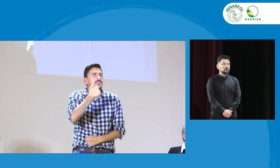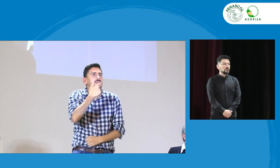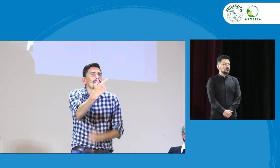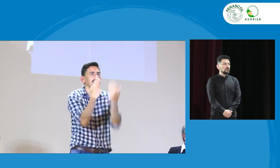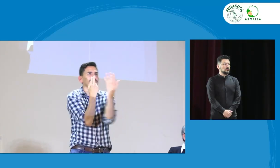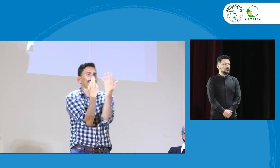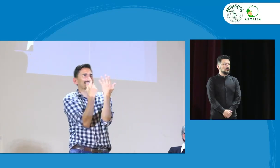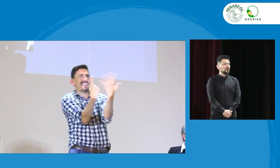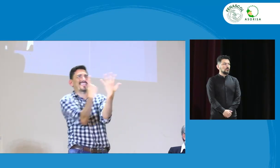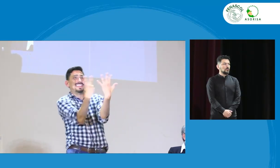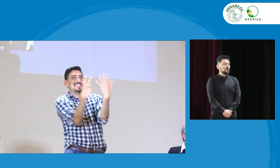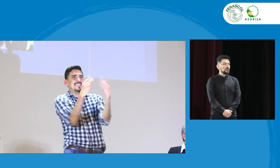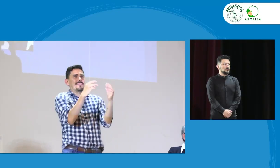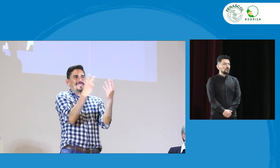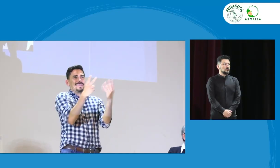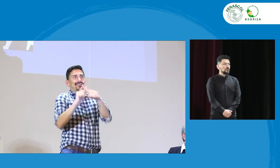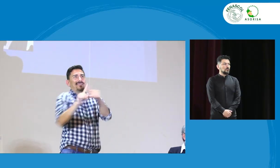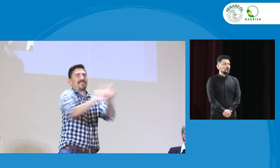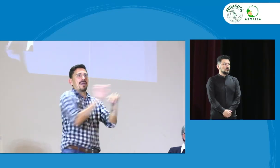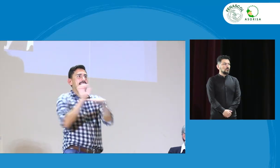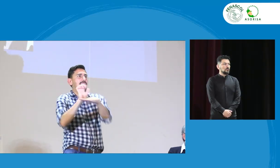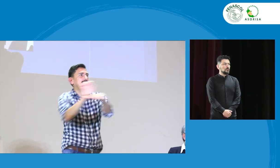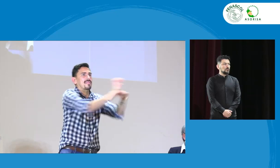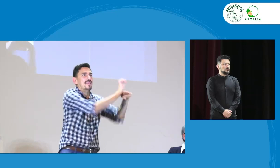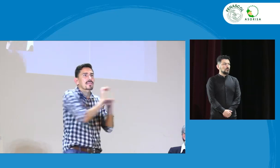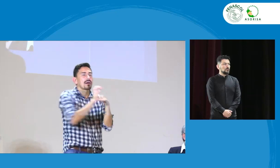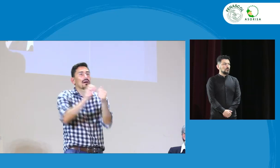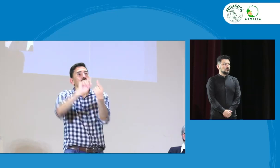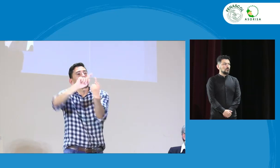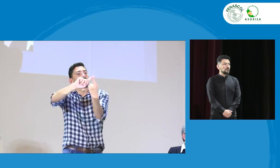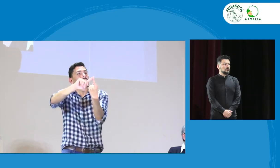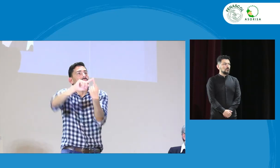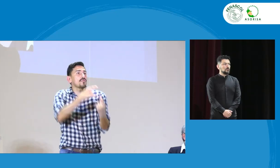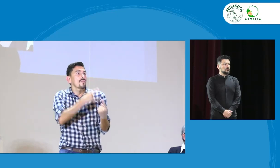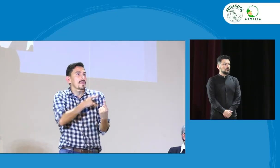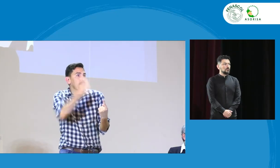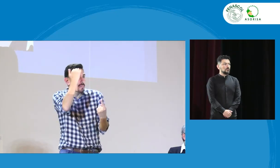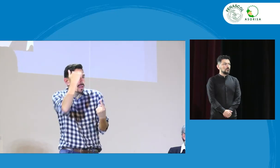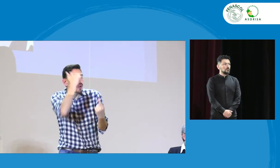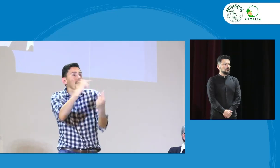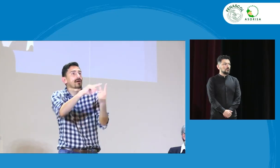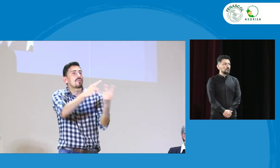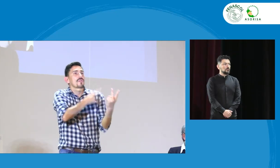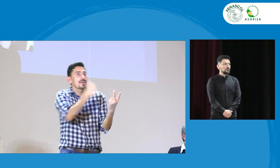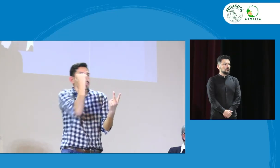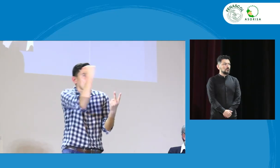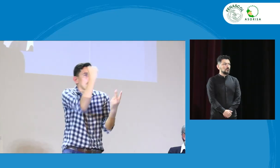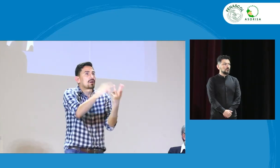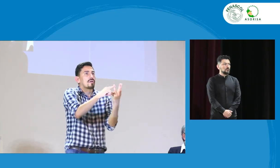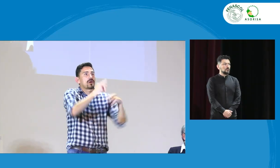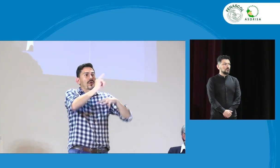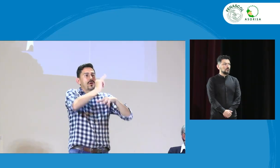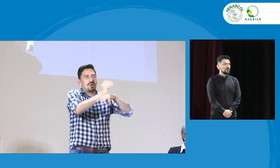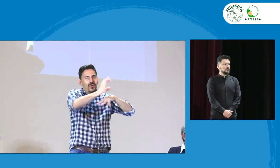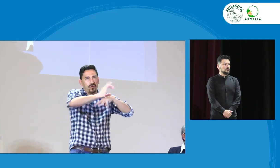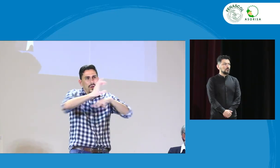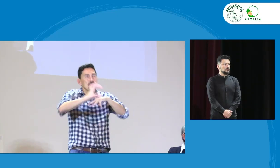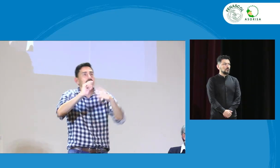precomité también Jesús Monroy hablaba de las siete entidades que lo componen, la Universidad Pedagógica, la Universidad